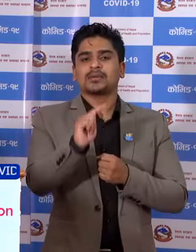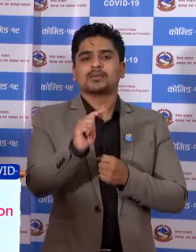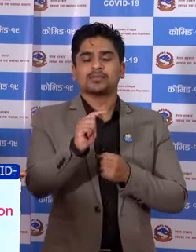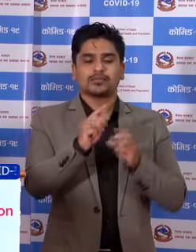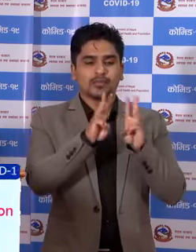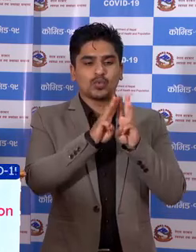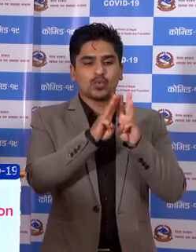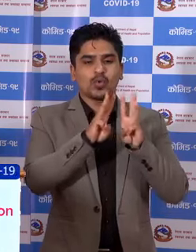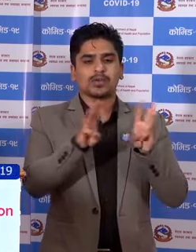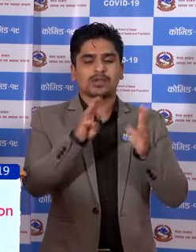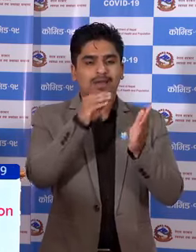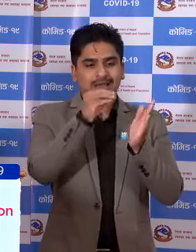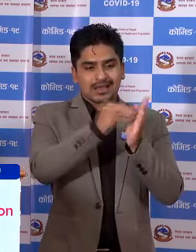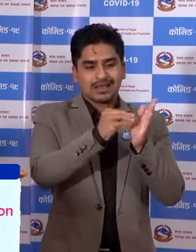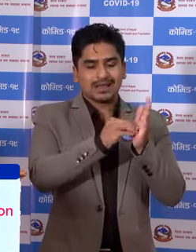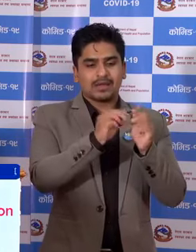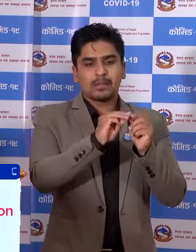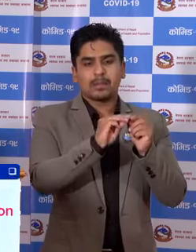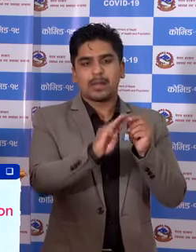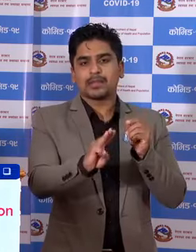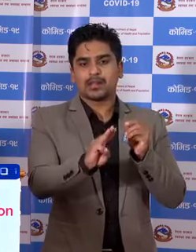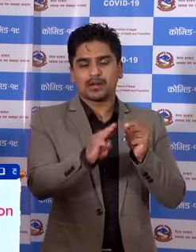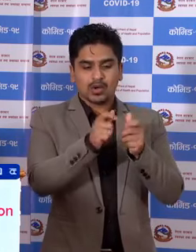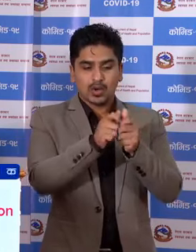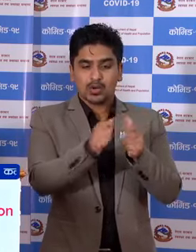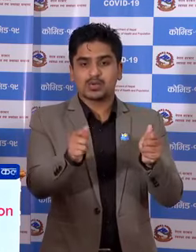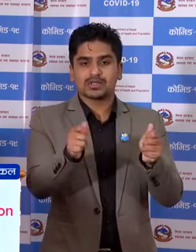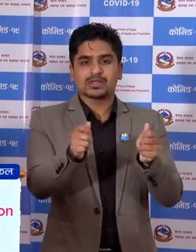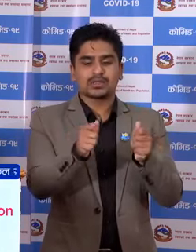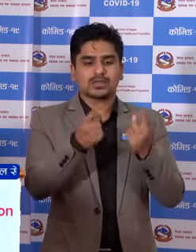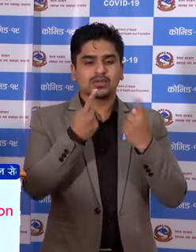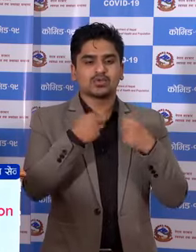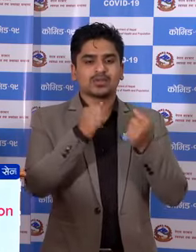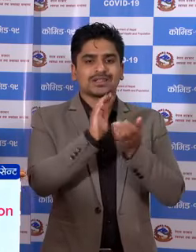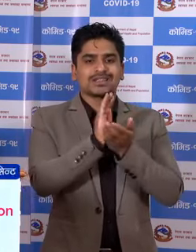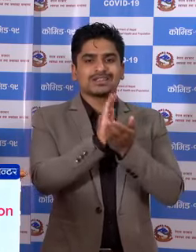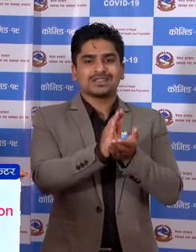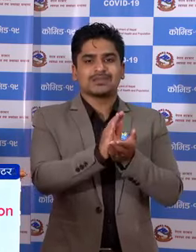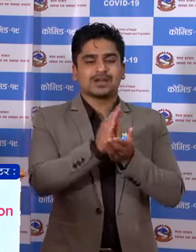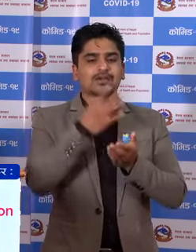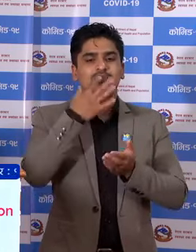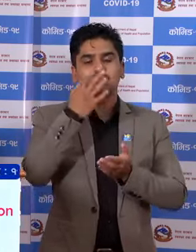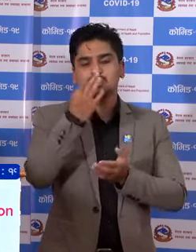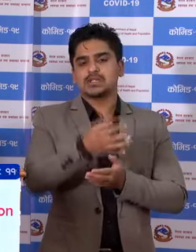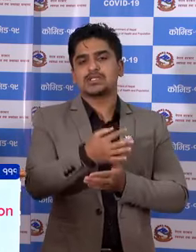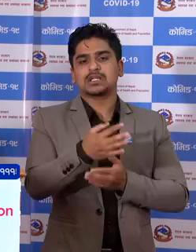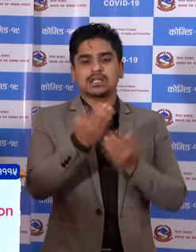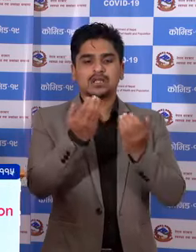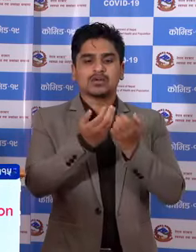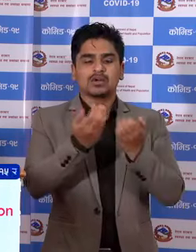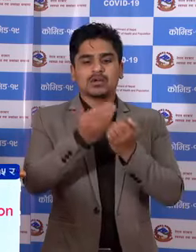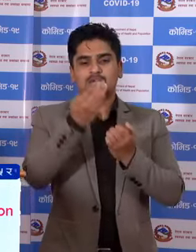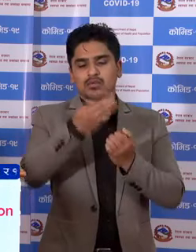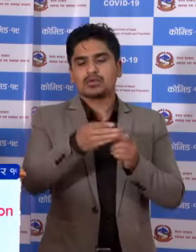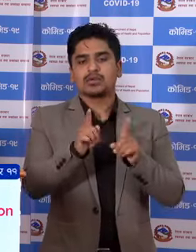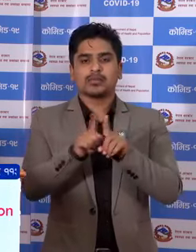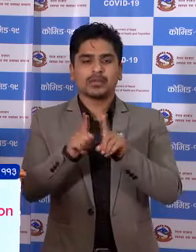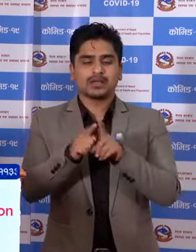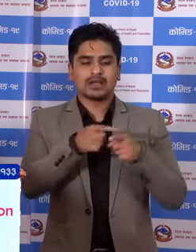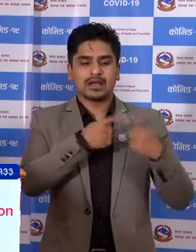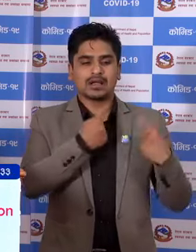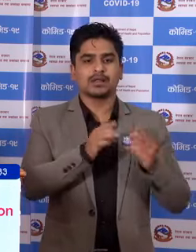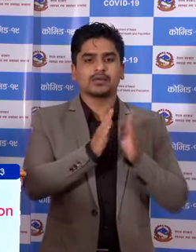वेब साइट में राखियेको माप दंड अनुसार स्वास्त्य सेवा को सुनिस्चित गराउनू हुना पनी